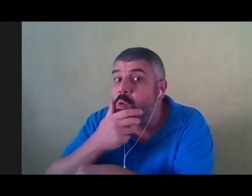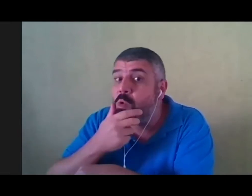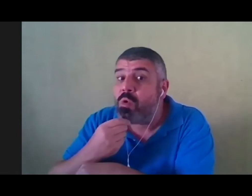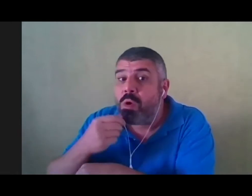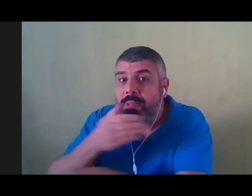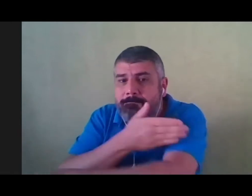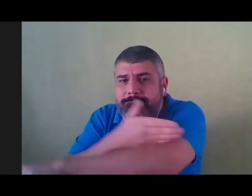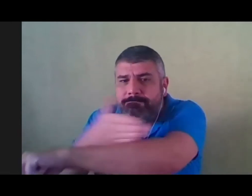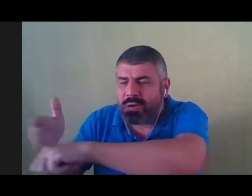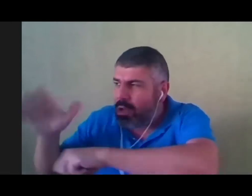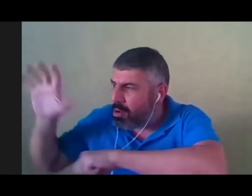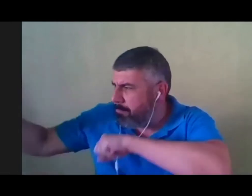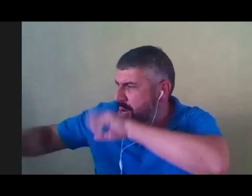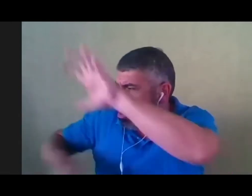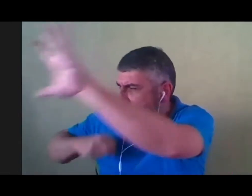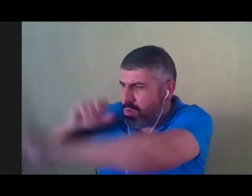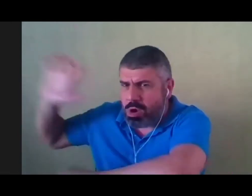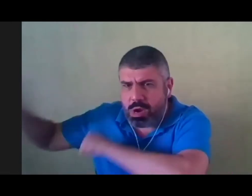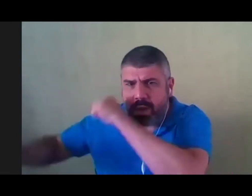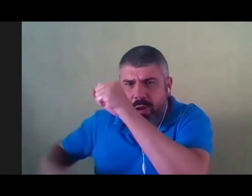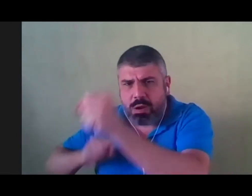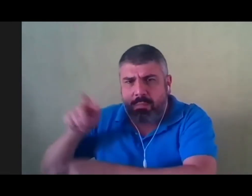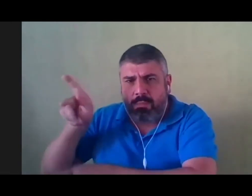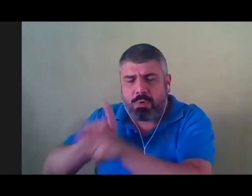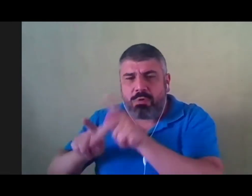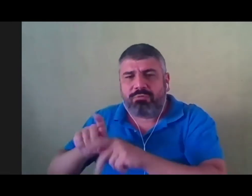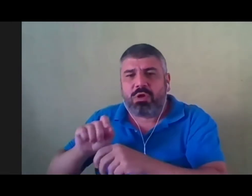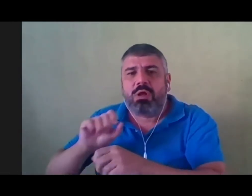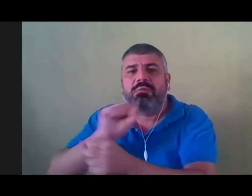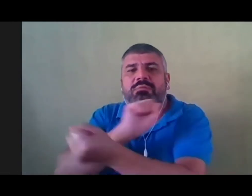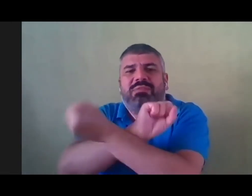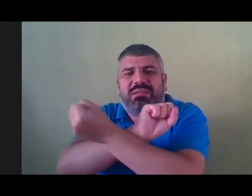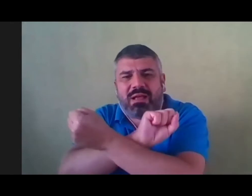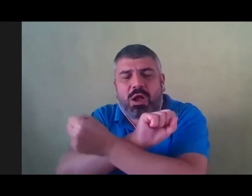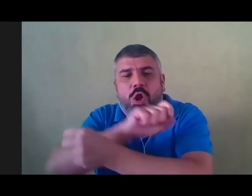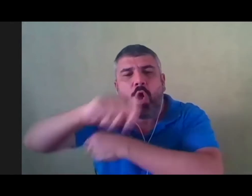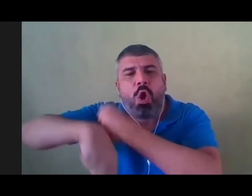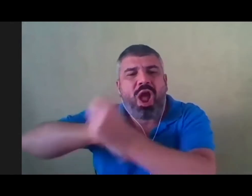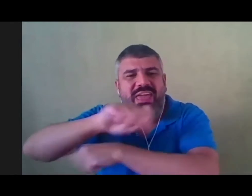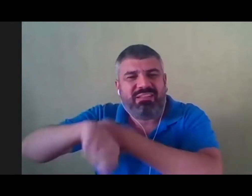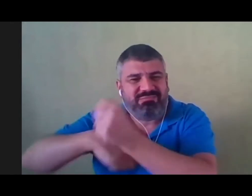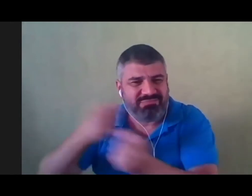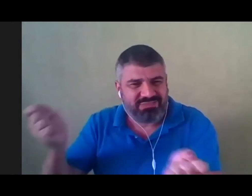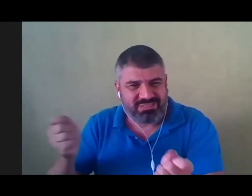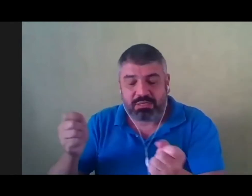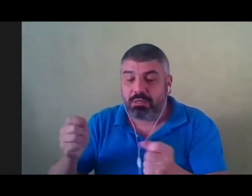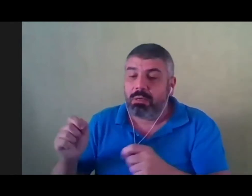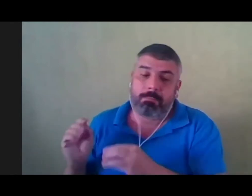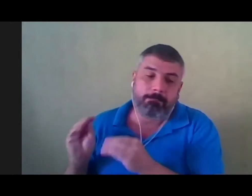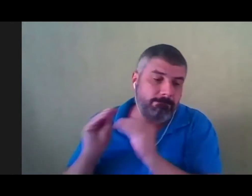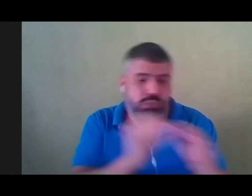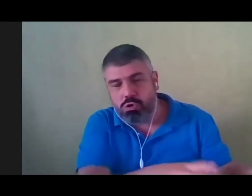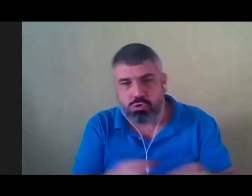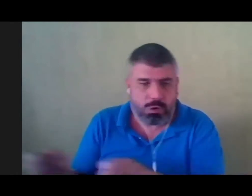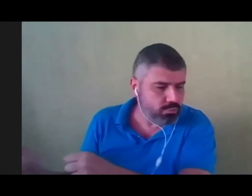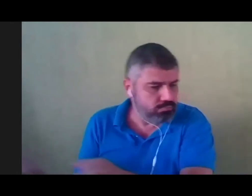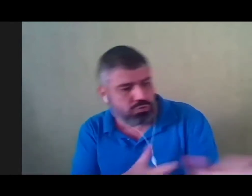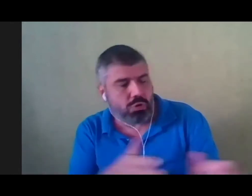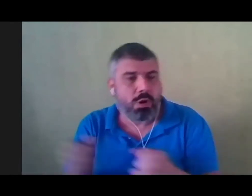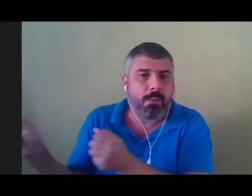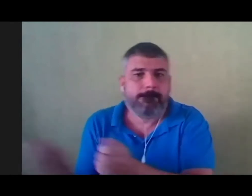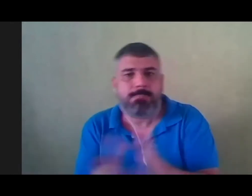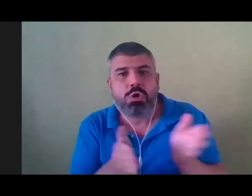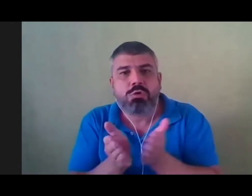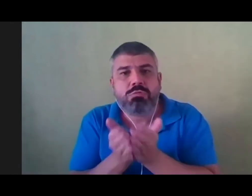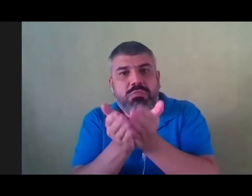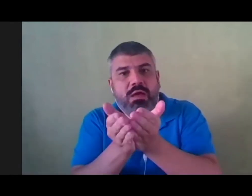povo do vilarejo acorrentados e jogados no porão de um navio. Ela via aquilo e ficava